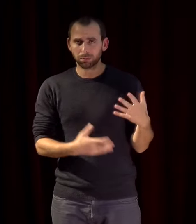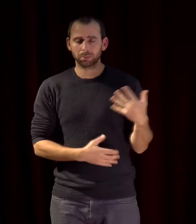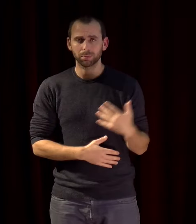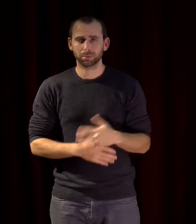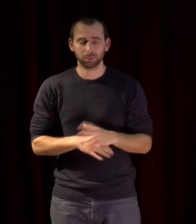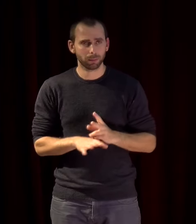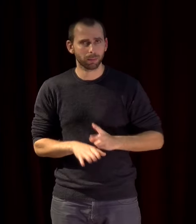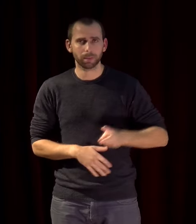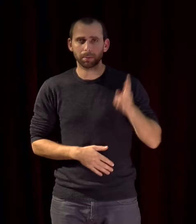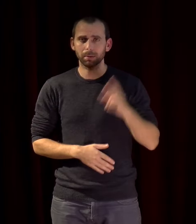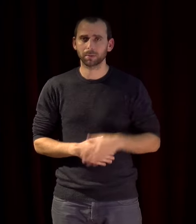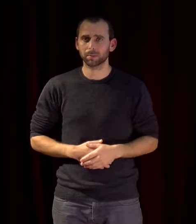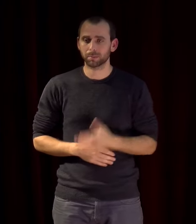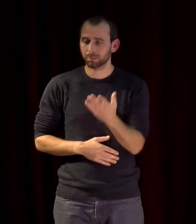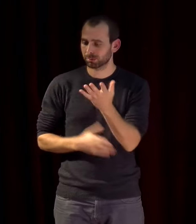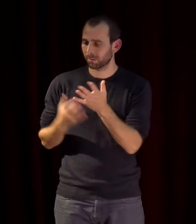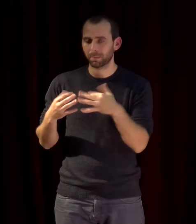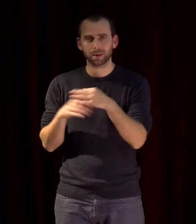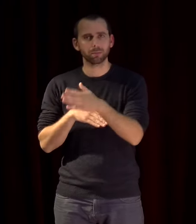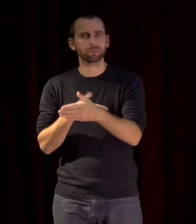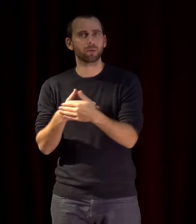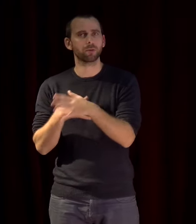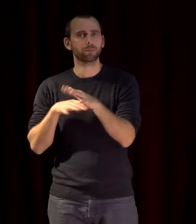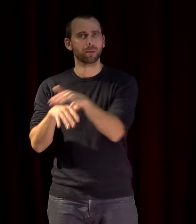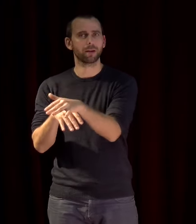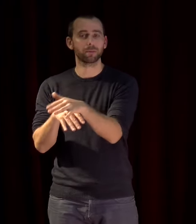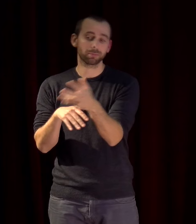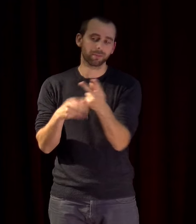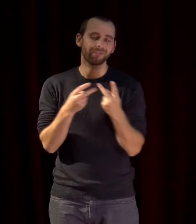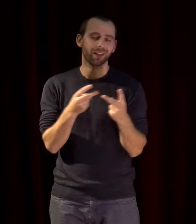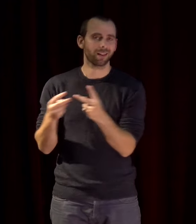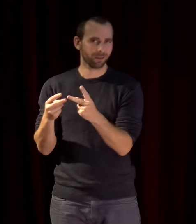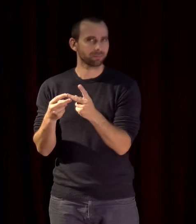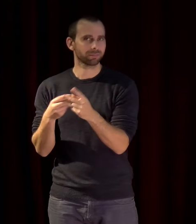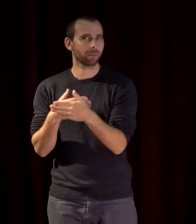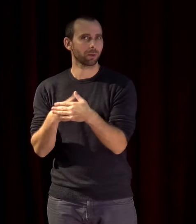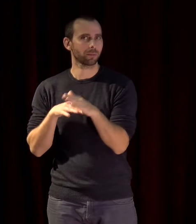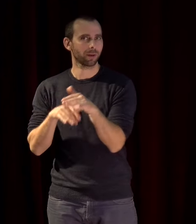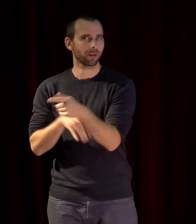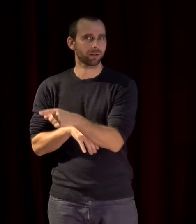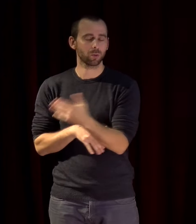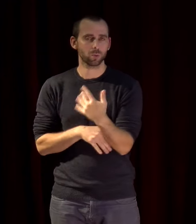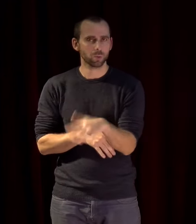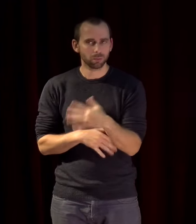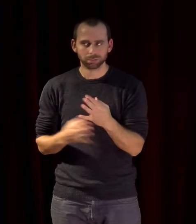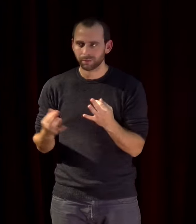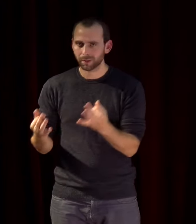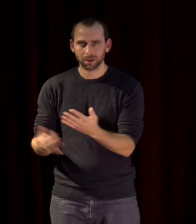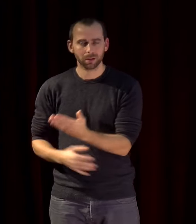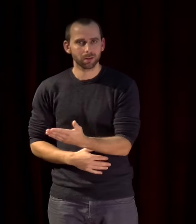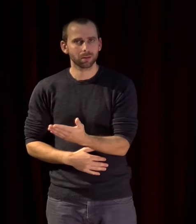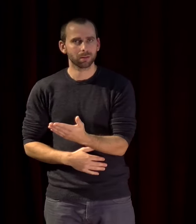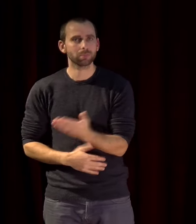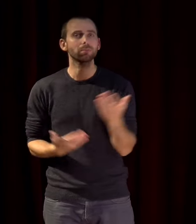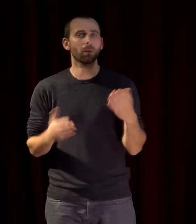vulnérabilité des pays côtiers et surtout des villes côtières qui ont été au départ de